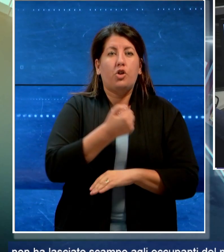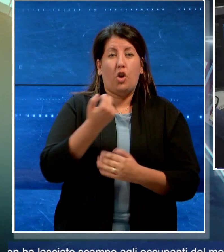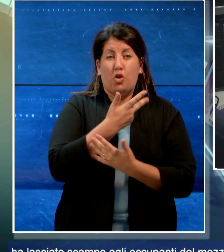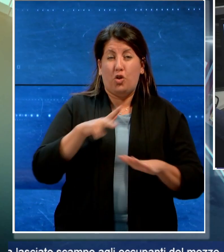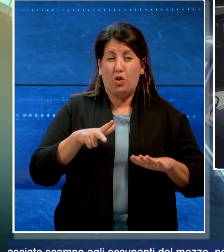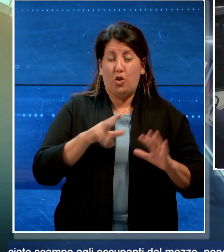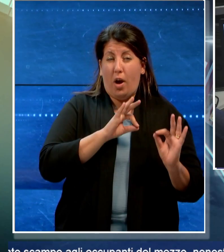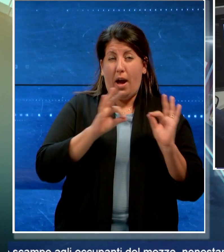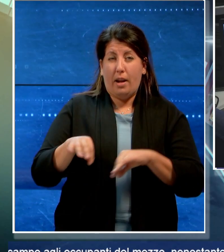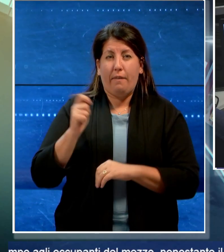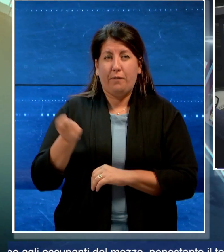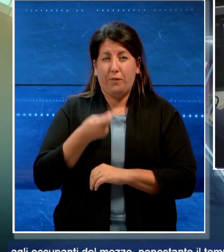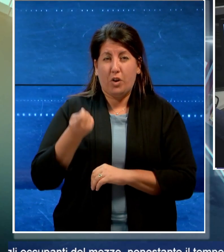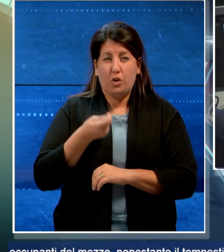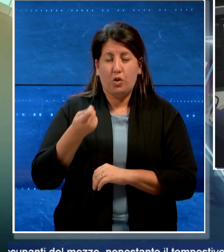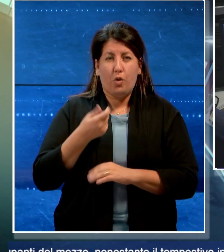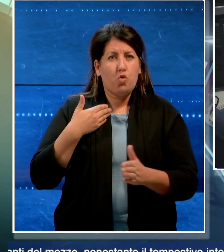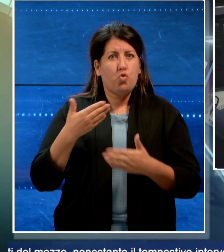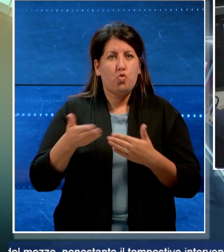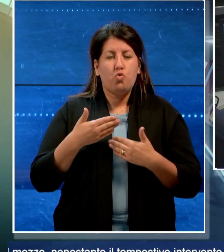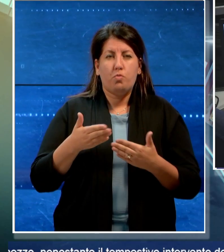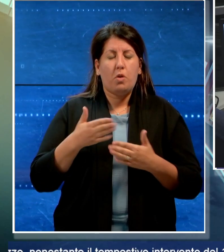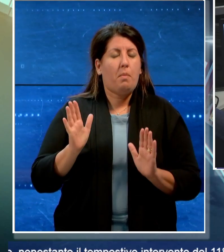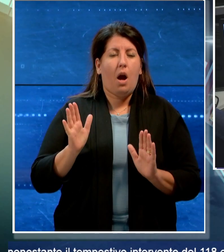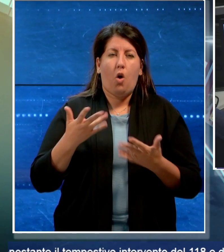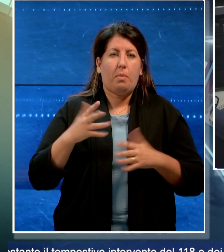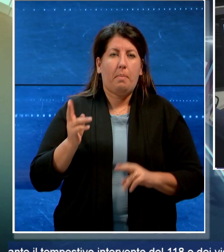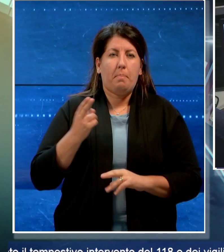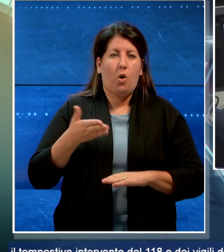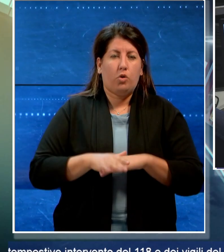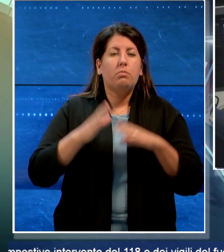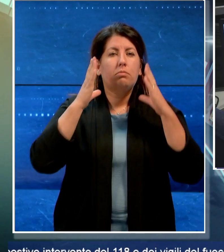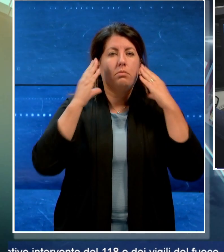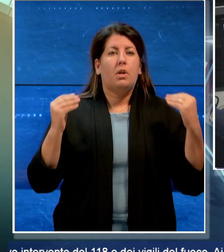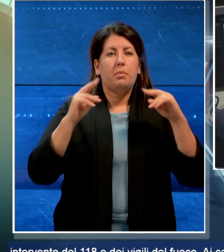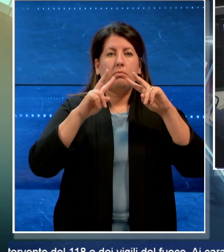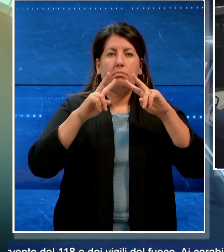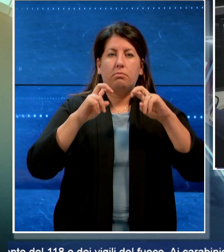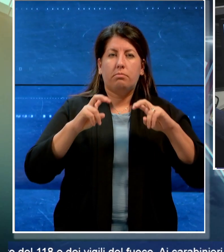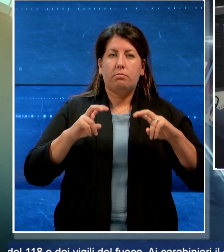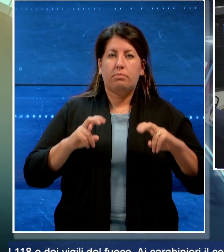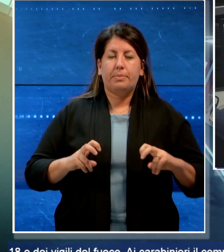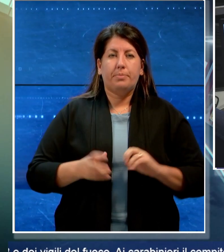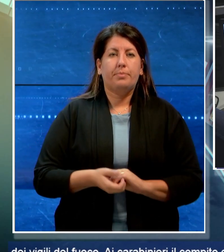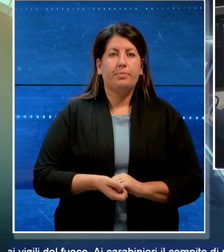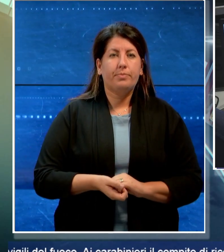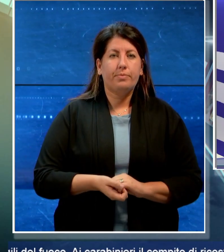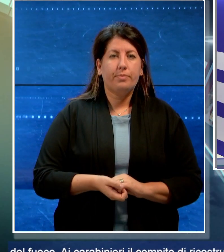118 e dei vigili del fuoco. Ai carabinieri il compito di ricostruire la dinamica dell'incidente.